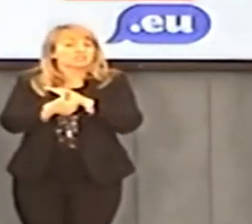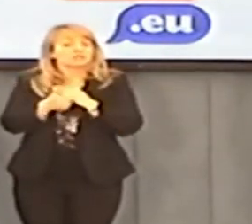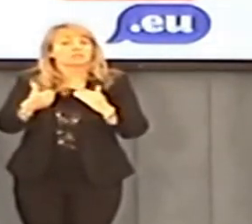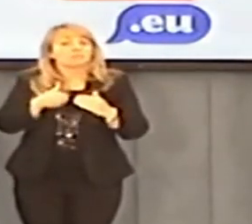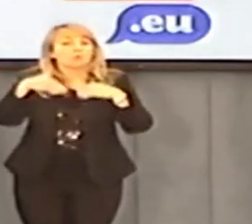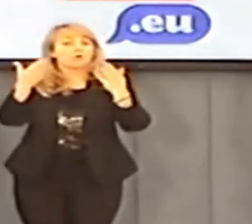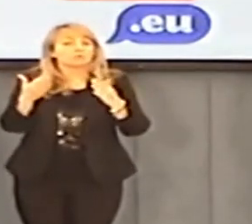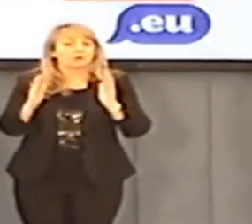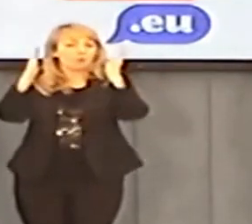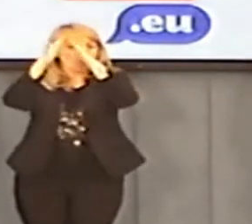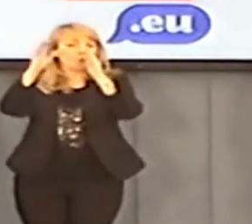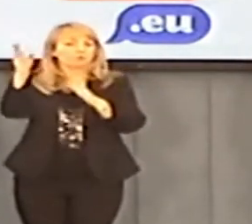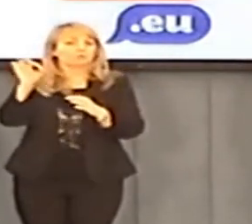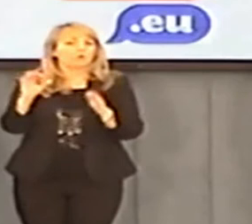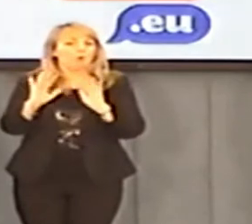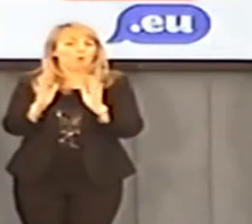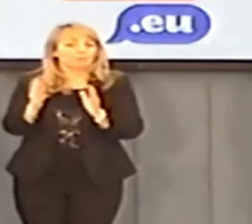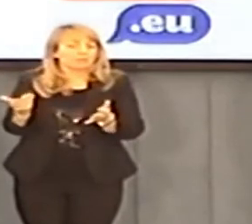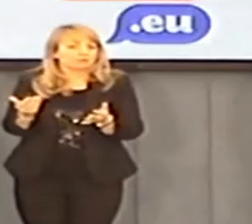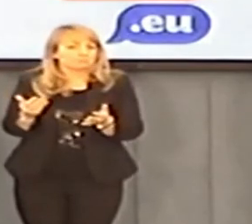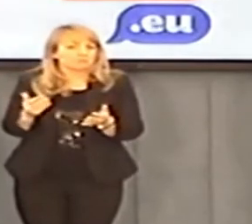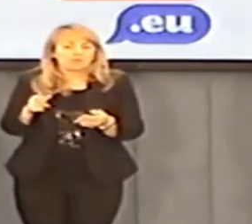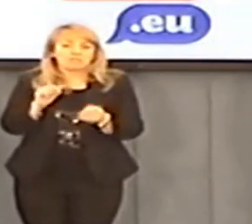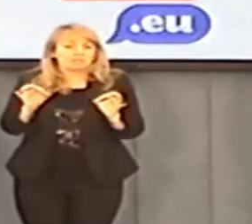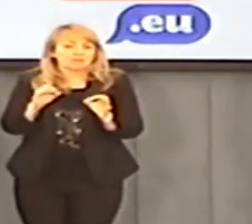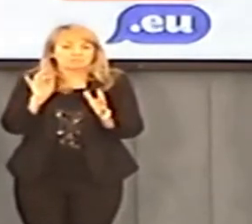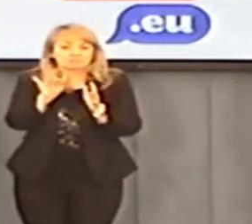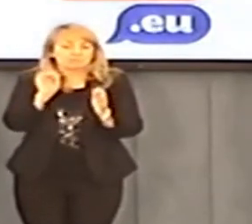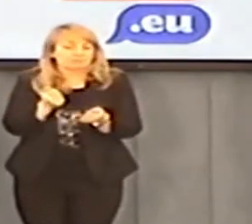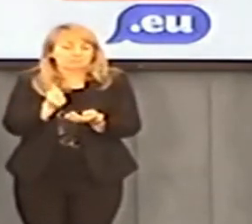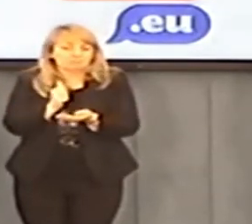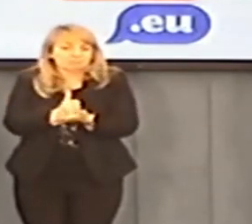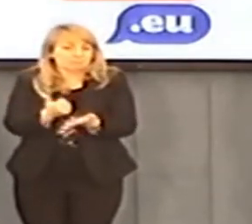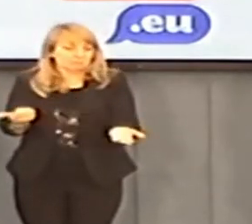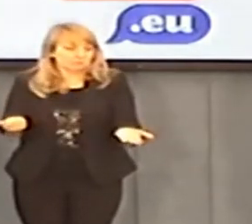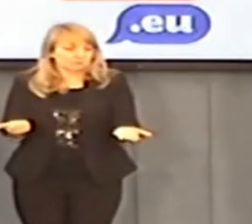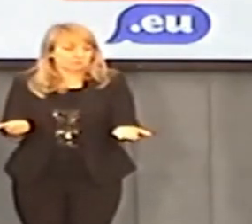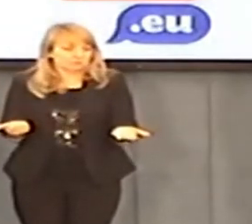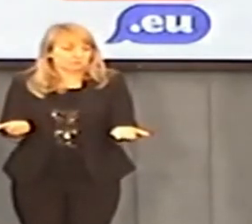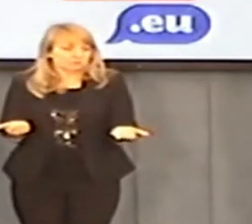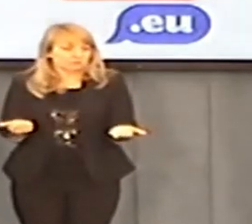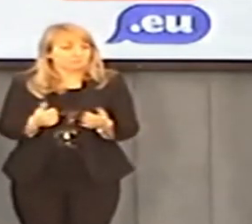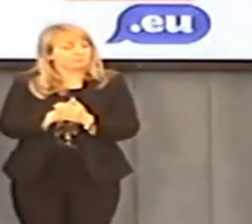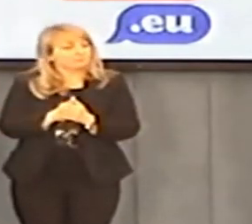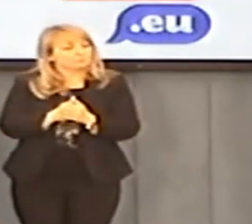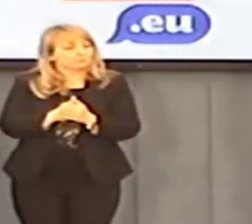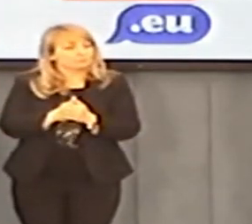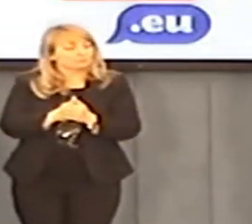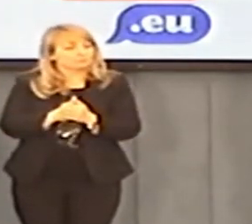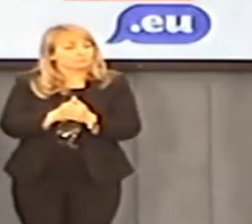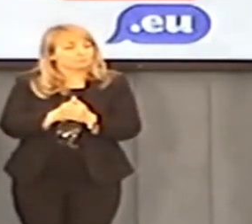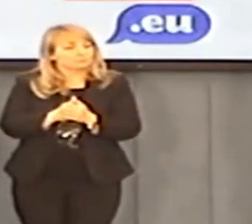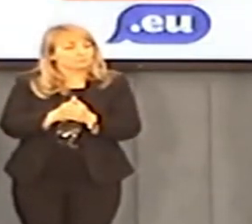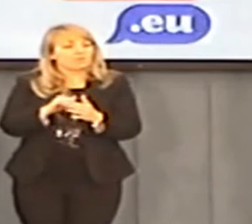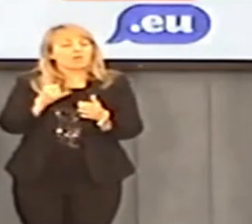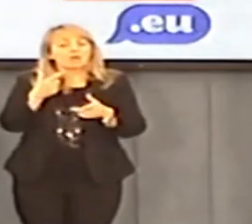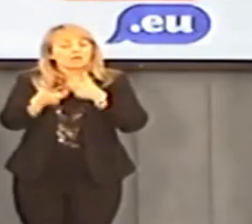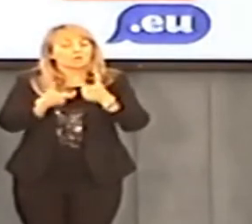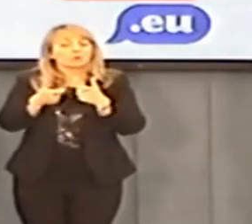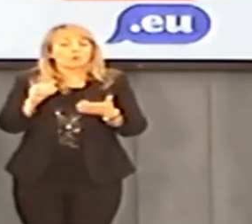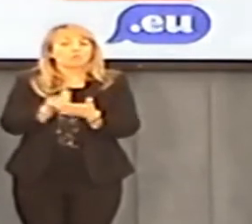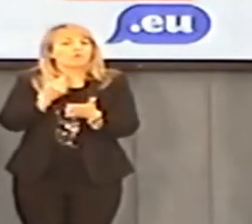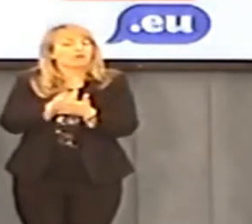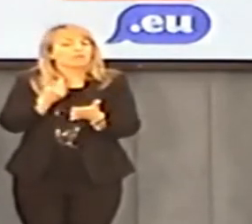papieża Benedykta probostwo jednej z największych bazylik w Watykanie, w Rzymie. Jest po prostu